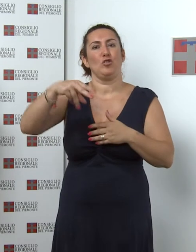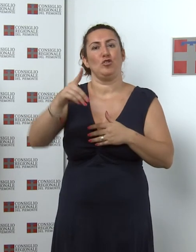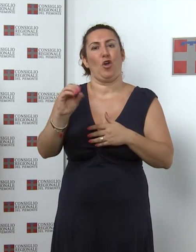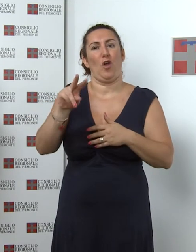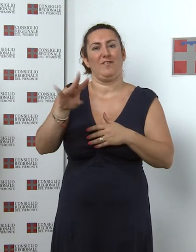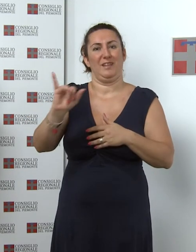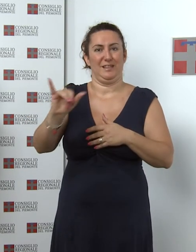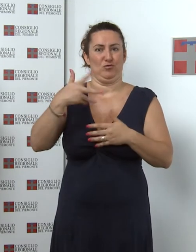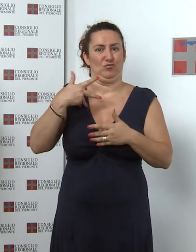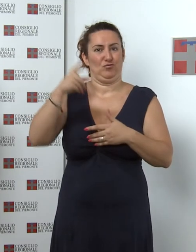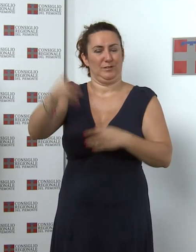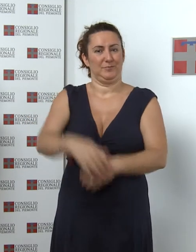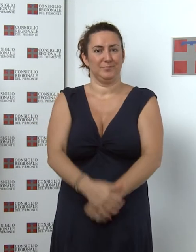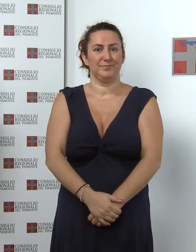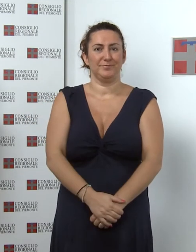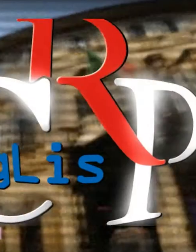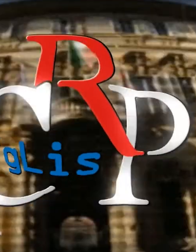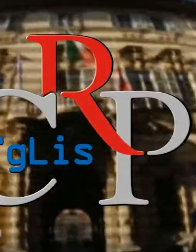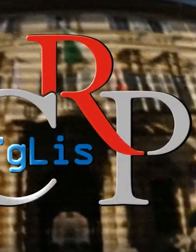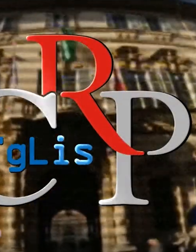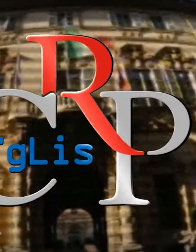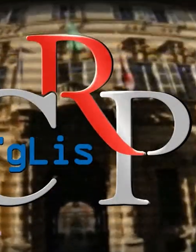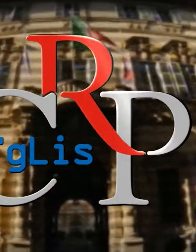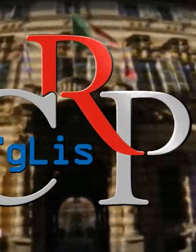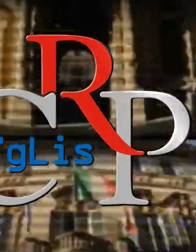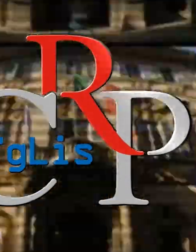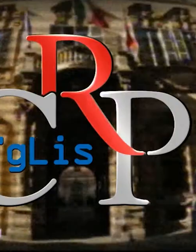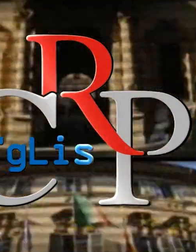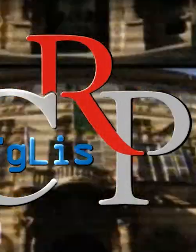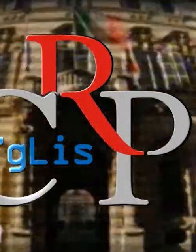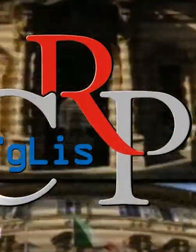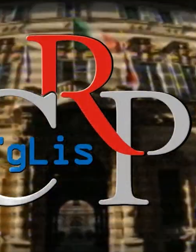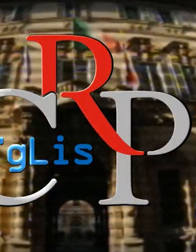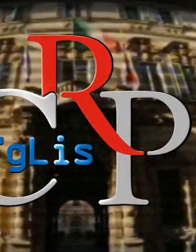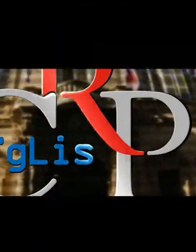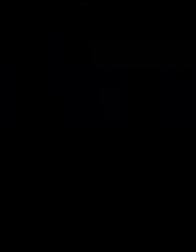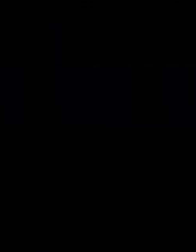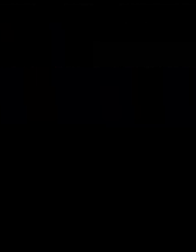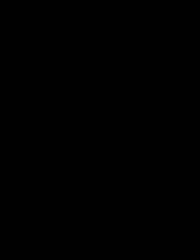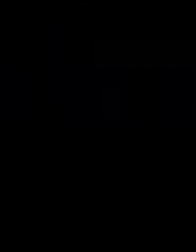migliori